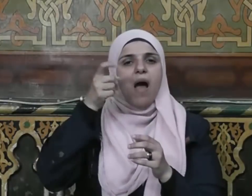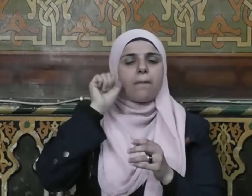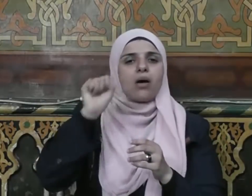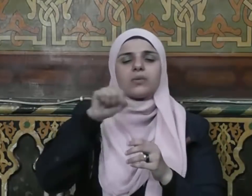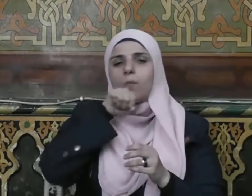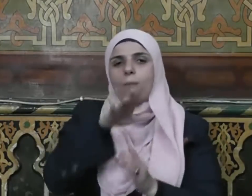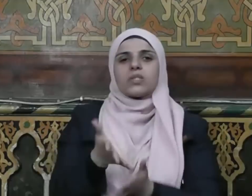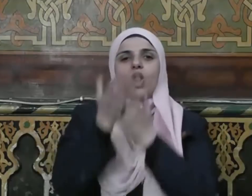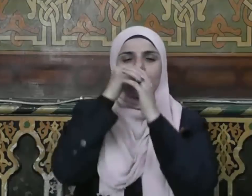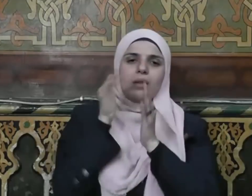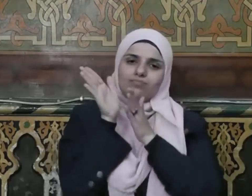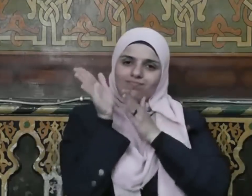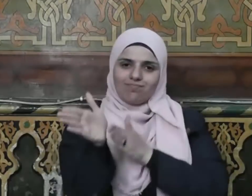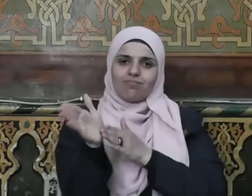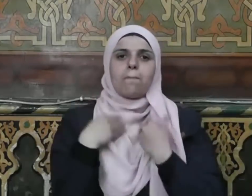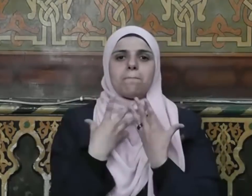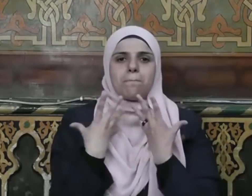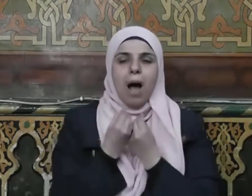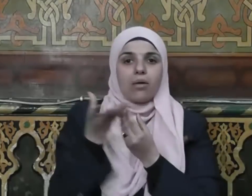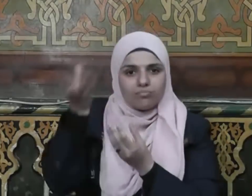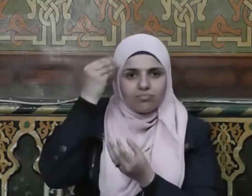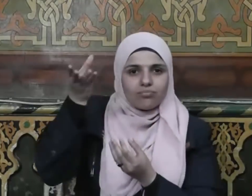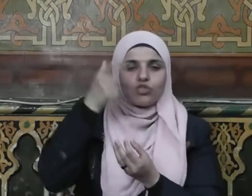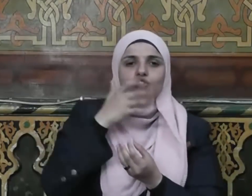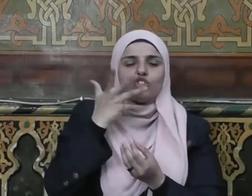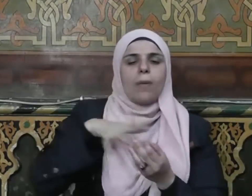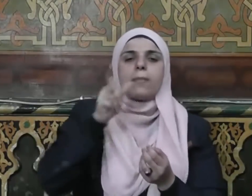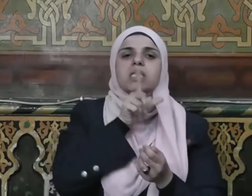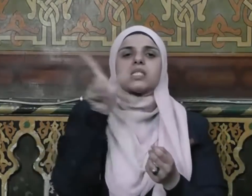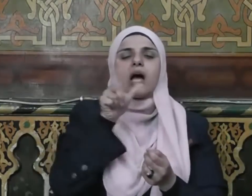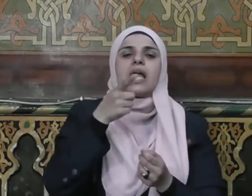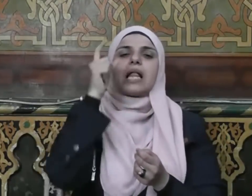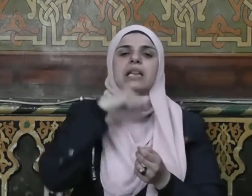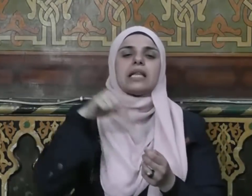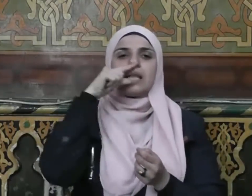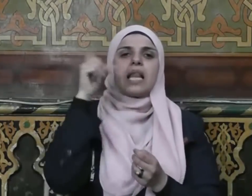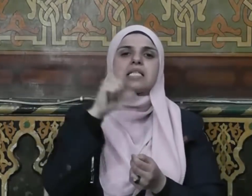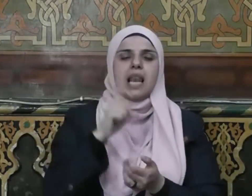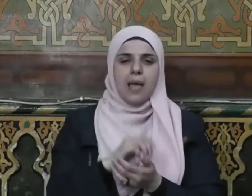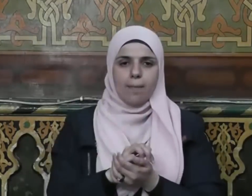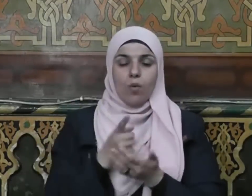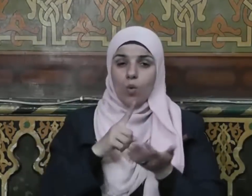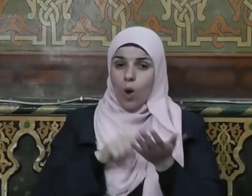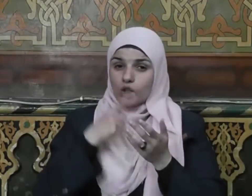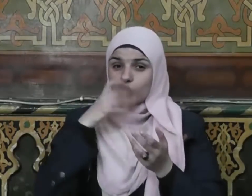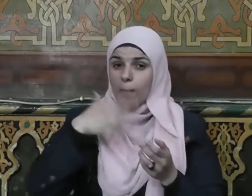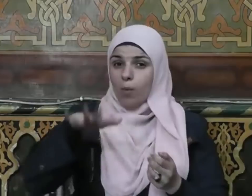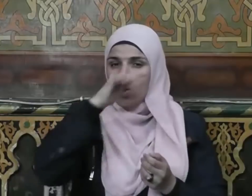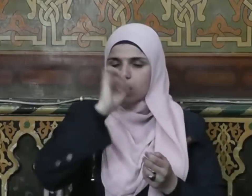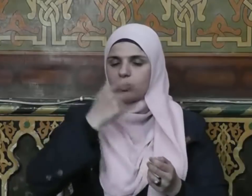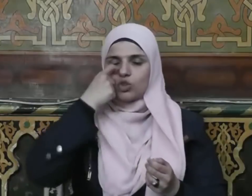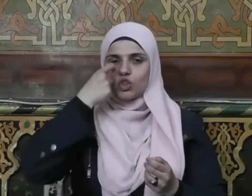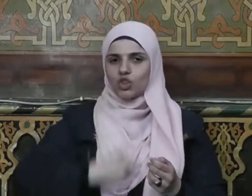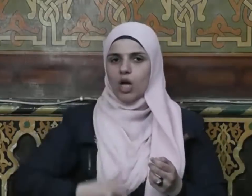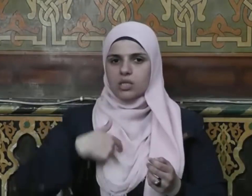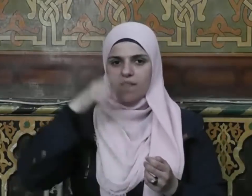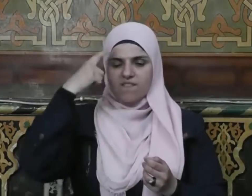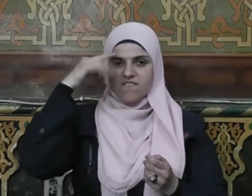فهم أصحاب رسول الله صلى الله عليه وسلم الصحيح للإسلام وأن تكون له شخصيته